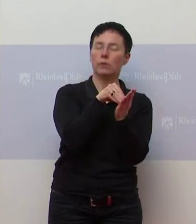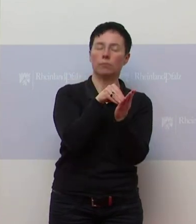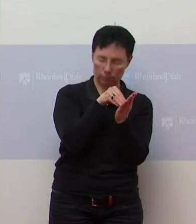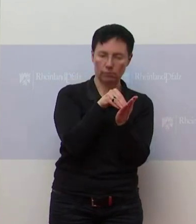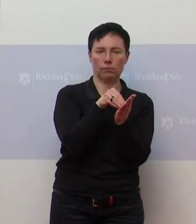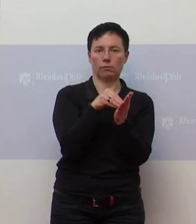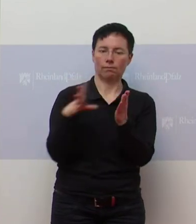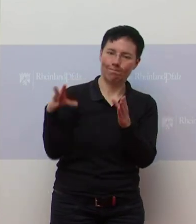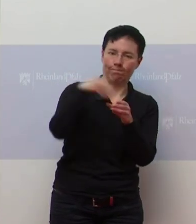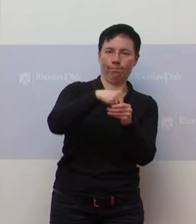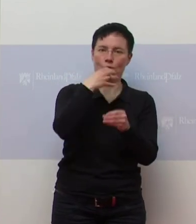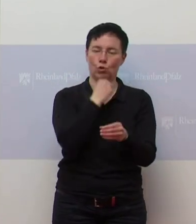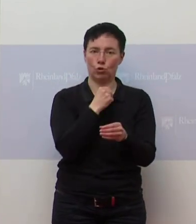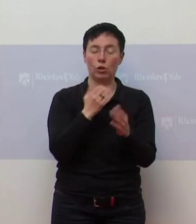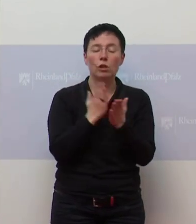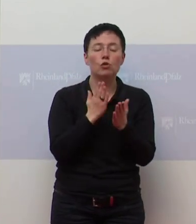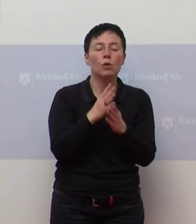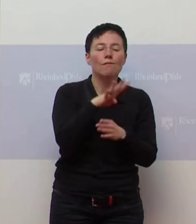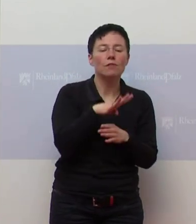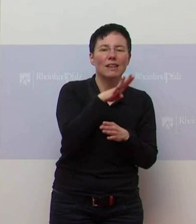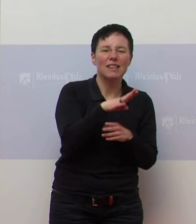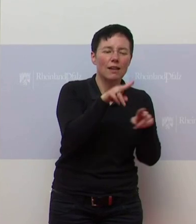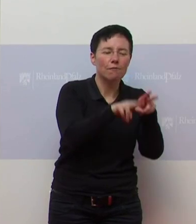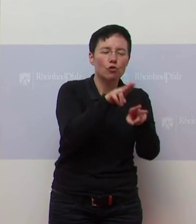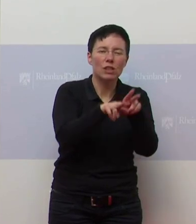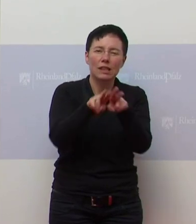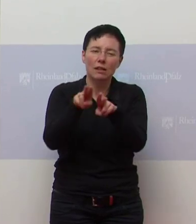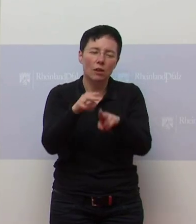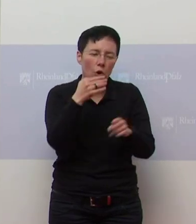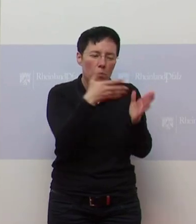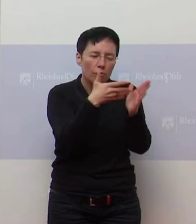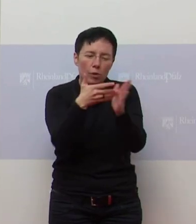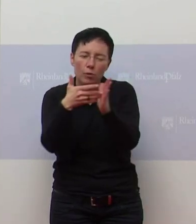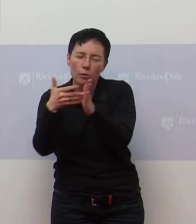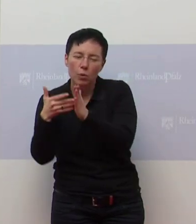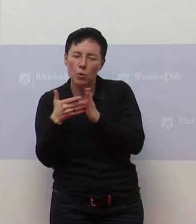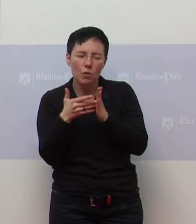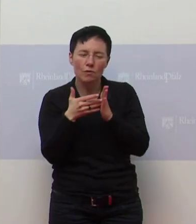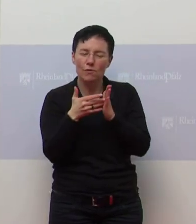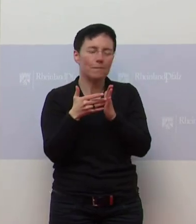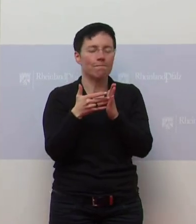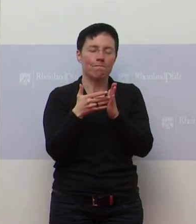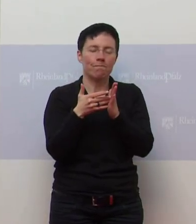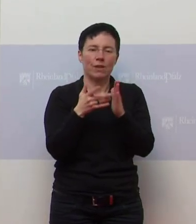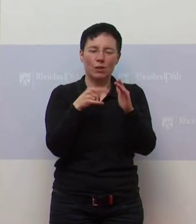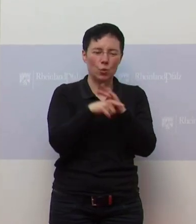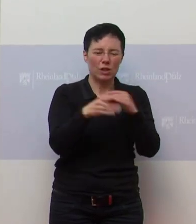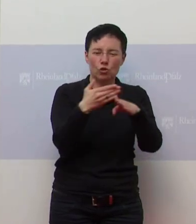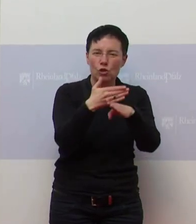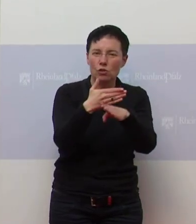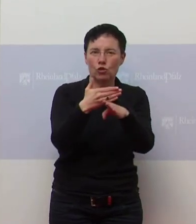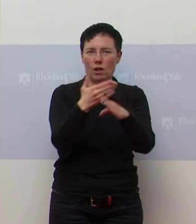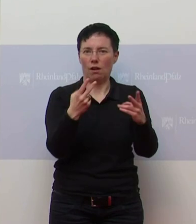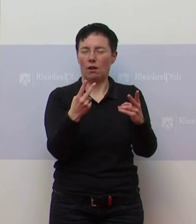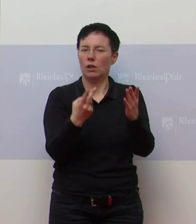sorgfältig 14 verschiedene Systeme überprüft in Rheinland-Pfalz. Wir sind zum Ergebnis gekommen, dass aufgrund von Schnittstellen, aufgrund